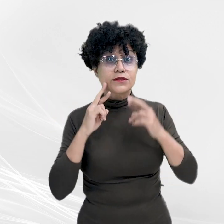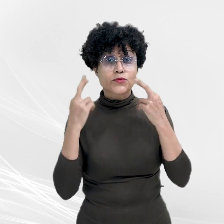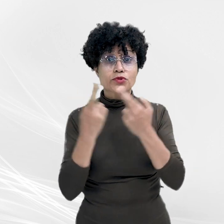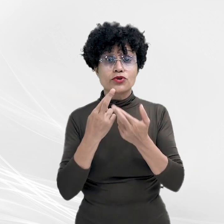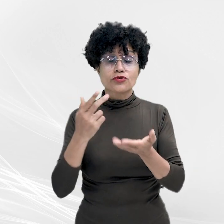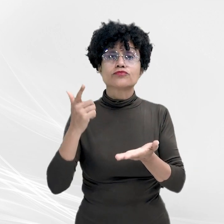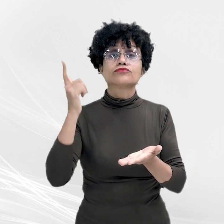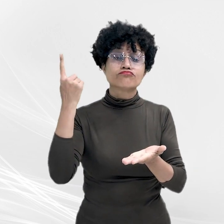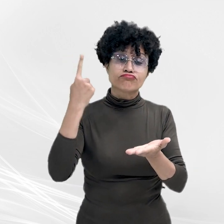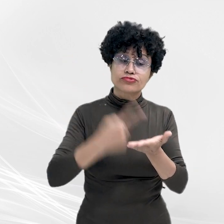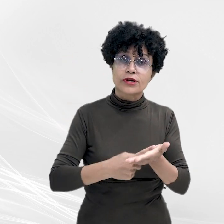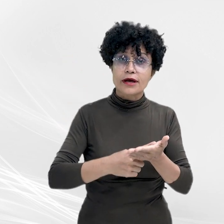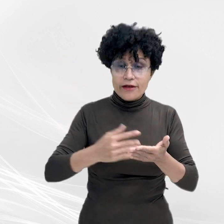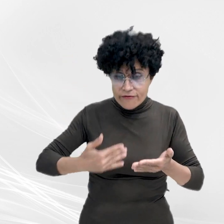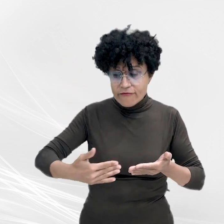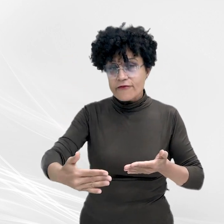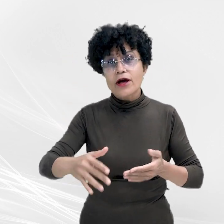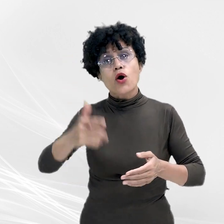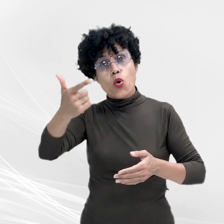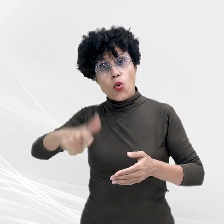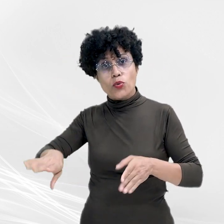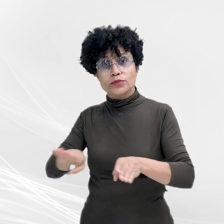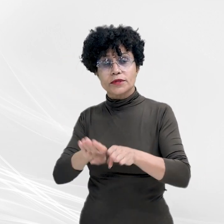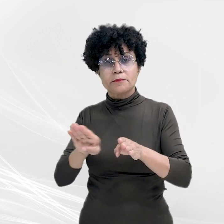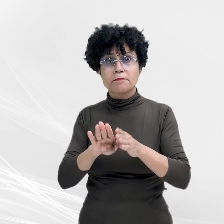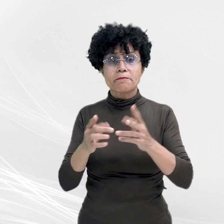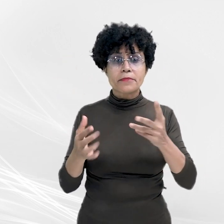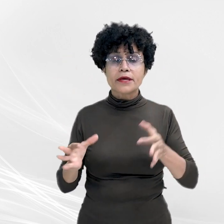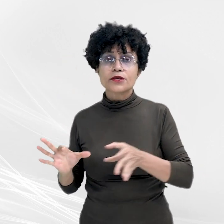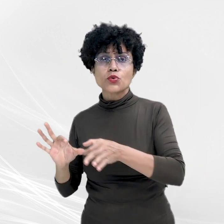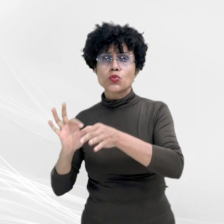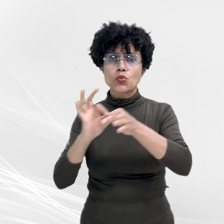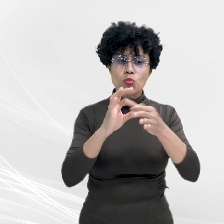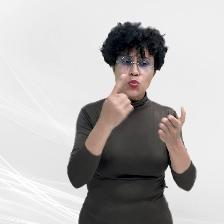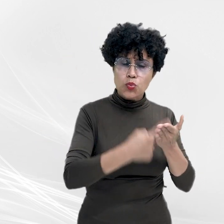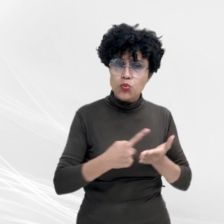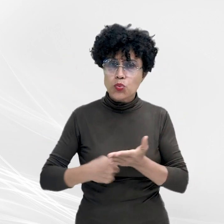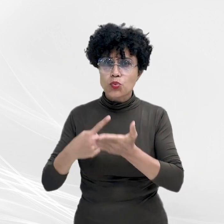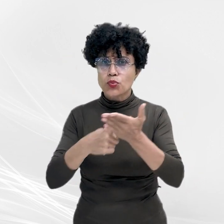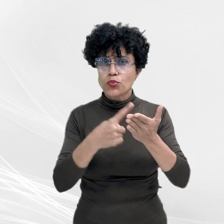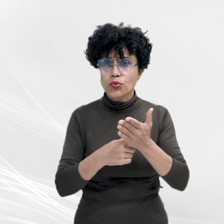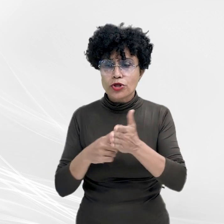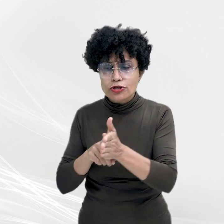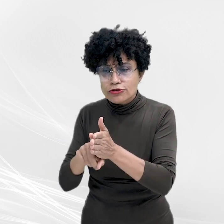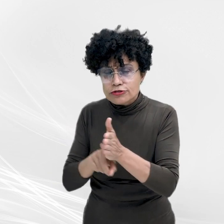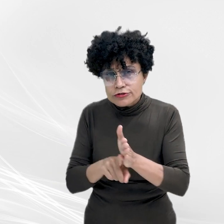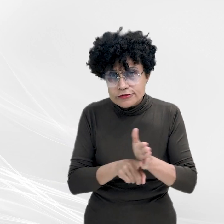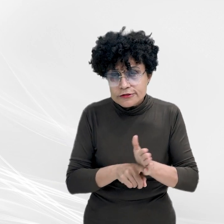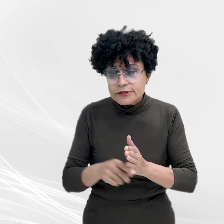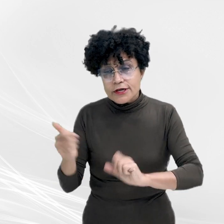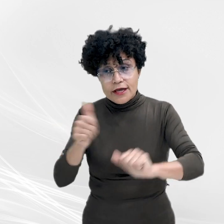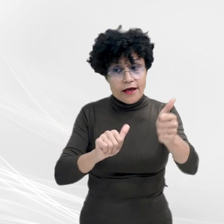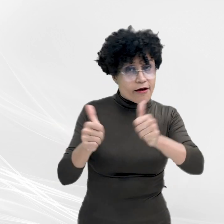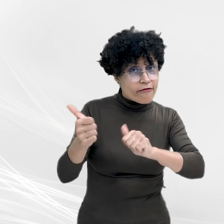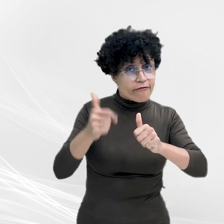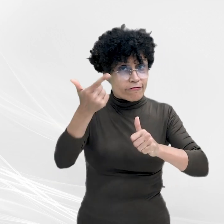para buscar efetivar os objetivos de acordo com os diagnósticos constatados e reavaliados.